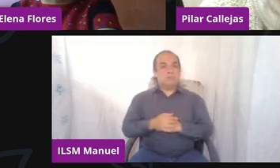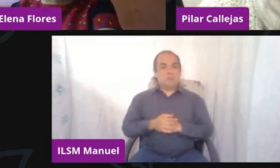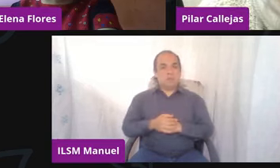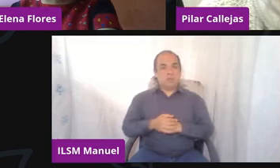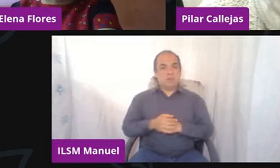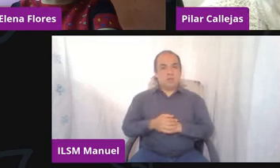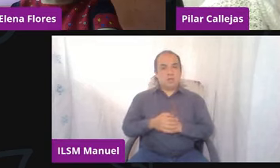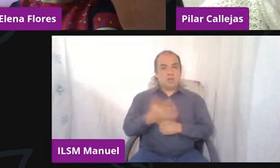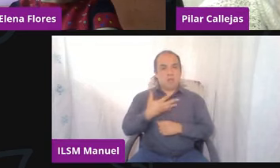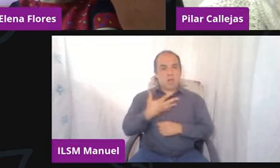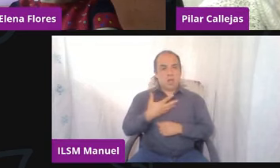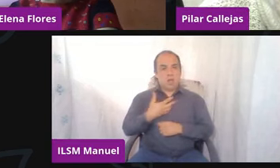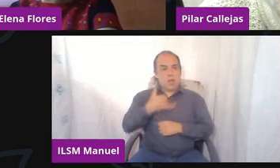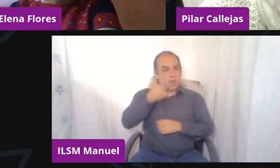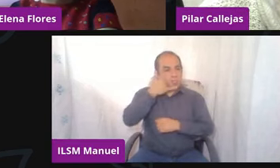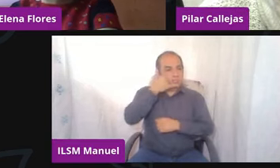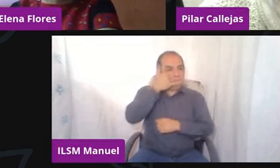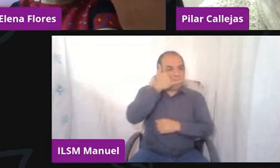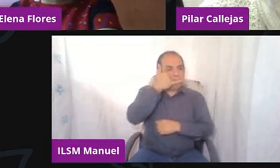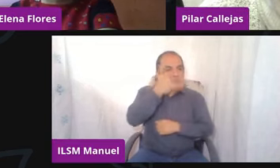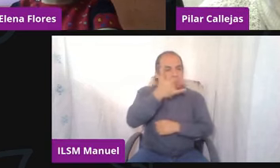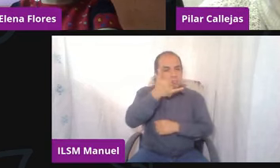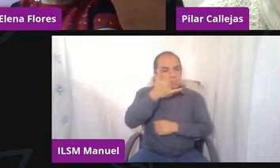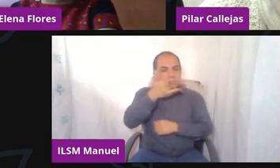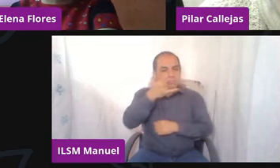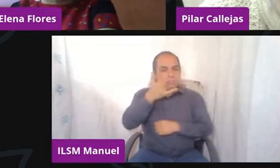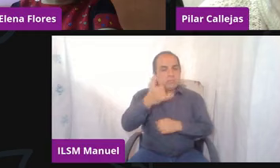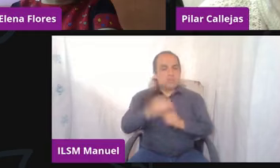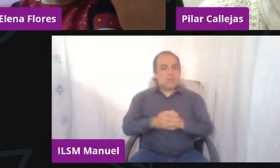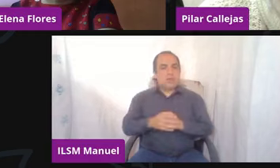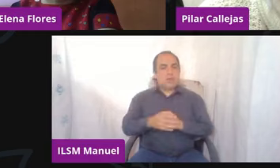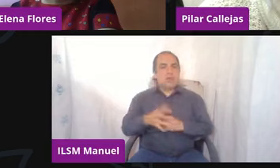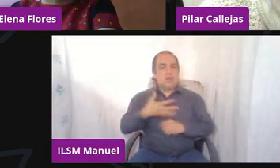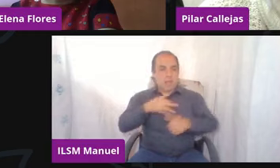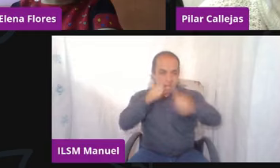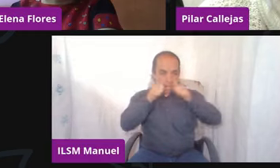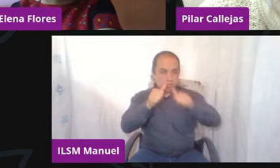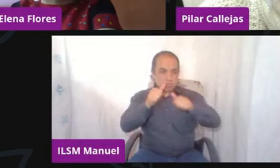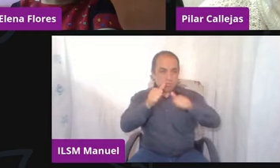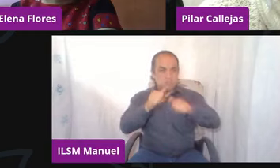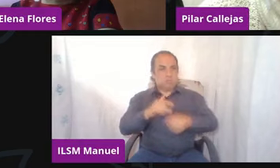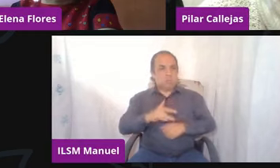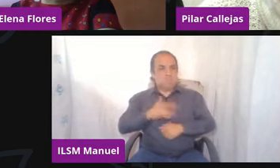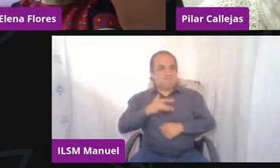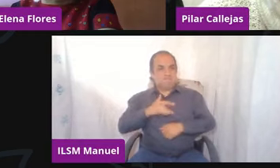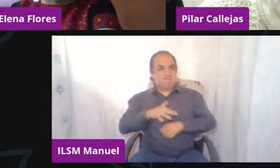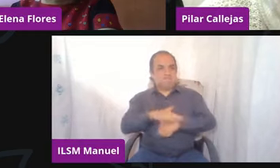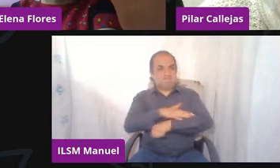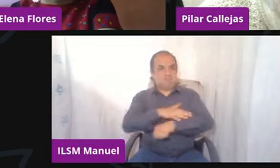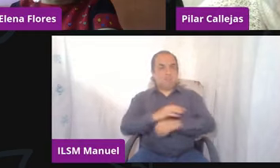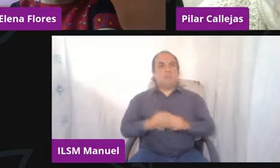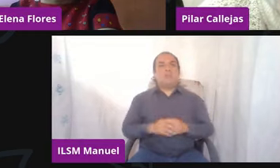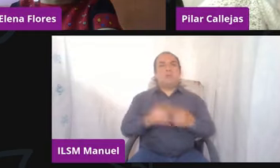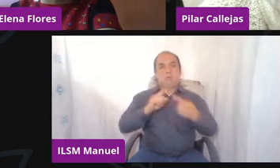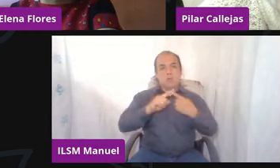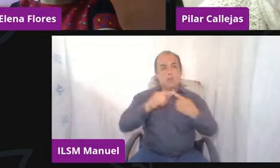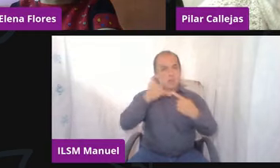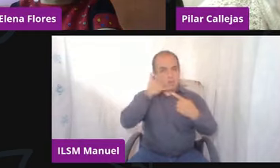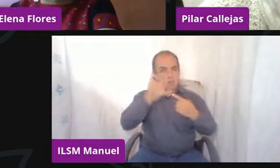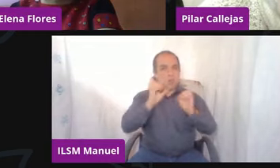están muy establecidas para la parte emocional, ¿no? en línea o en teléfono,